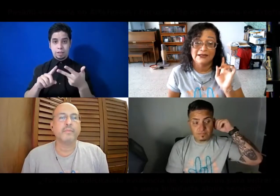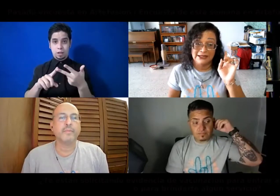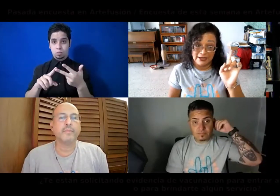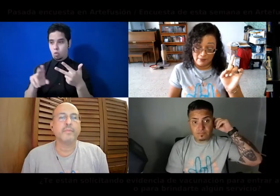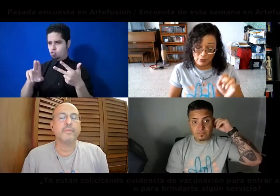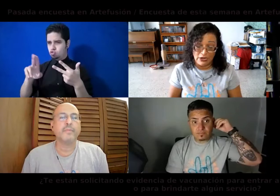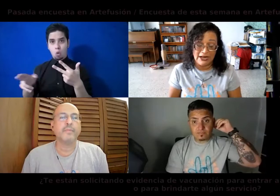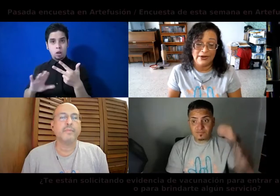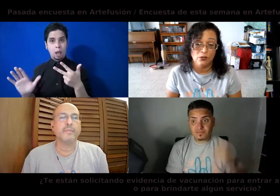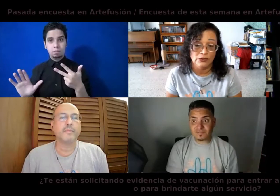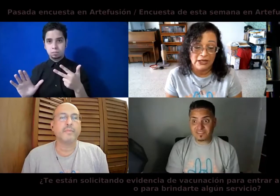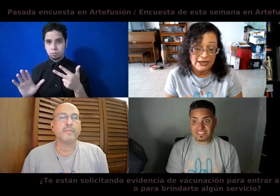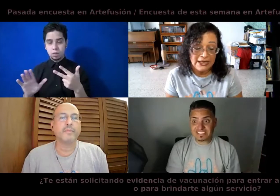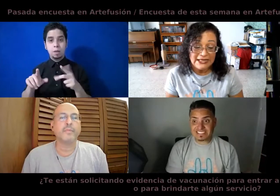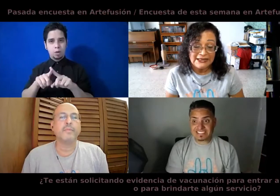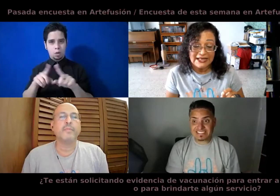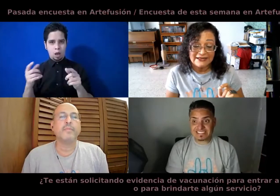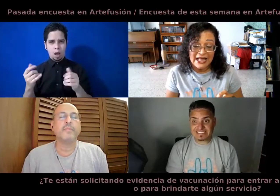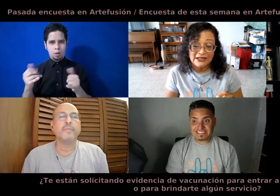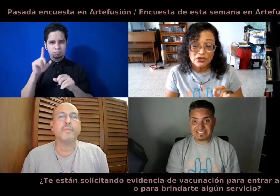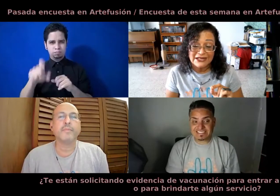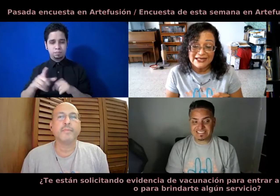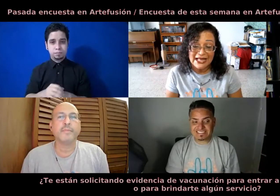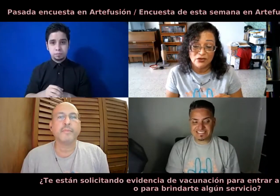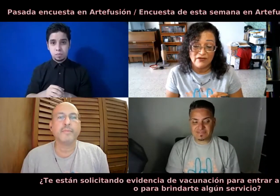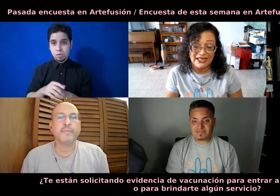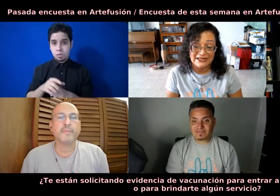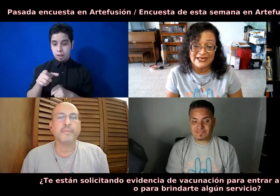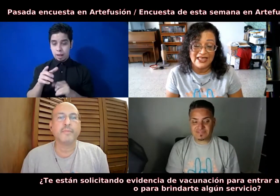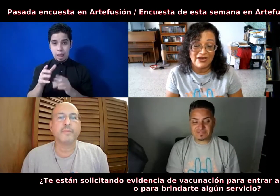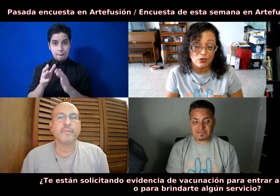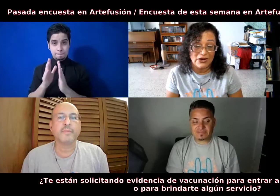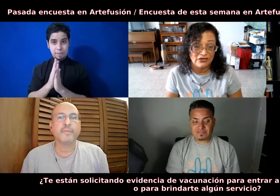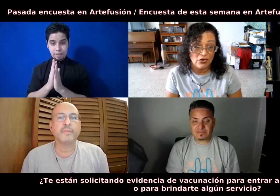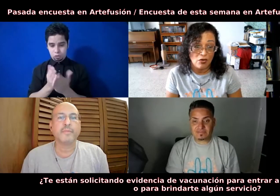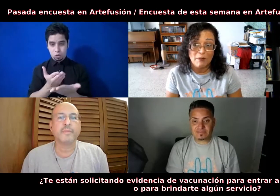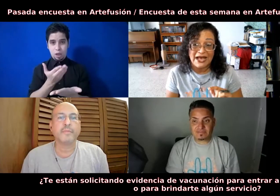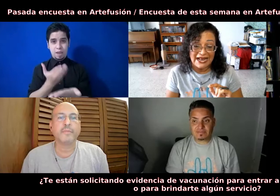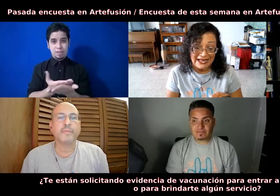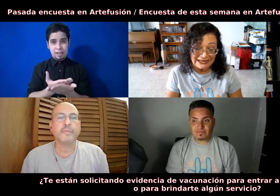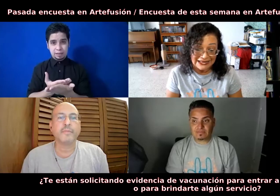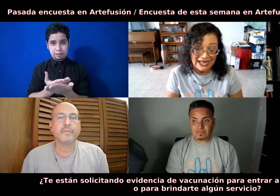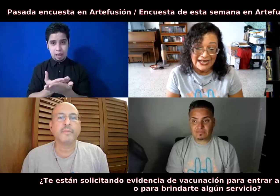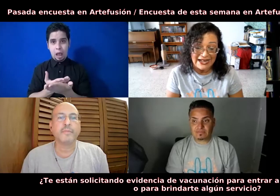Así que voy a la pregunta. ¿Te están solicitando evidencia de vacunación para entrar en